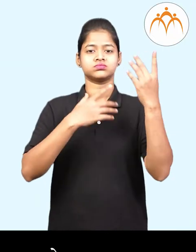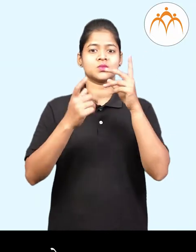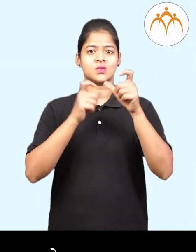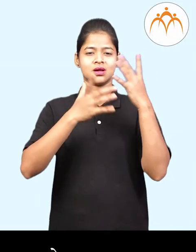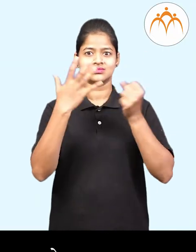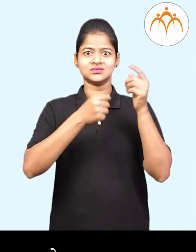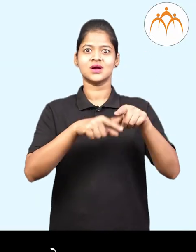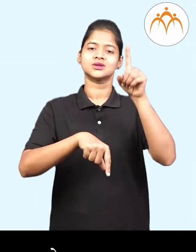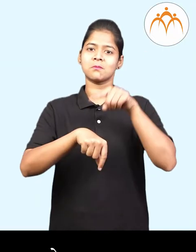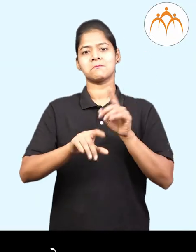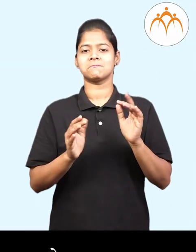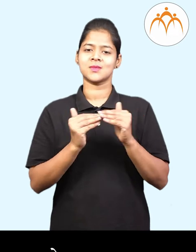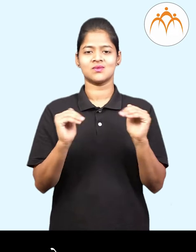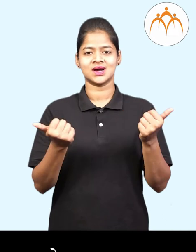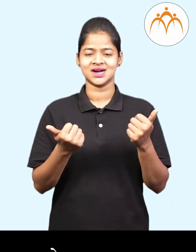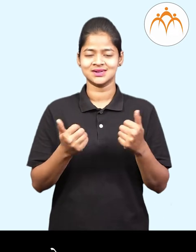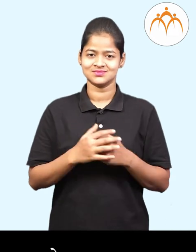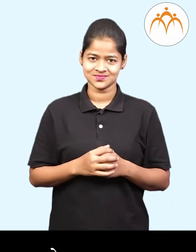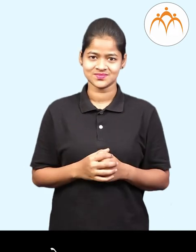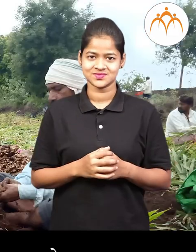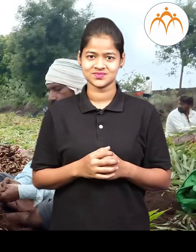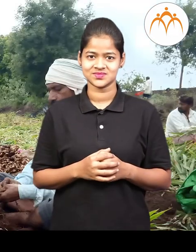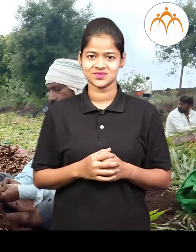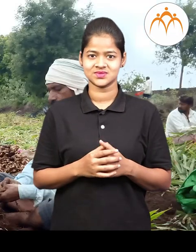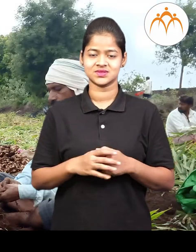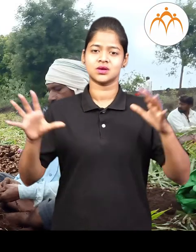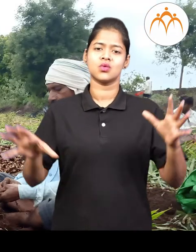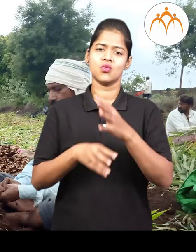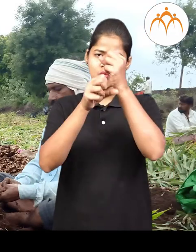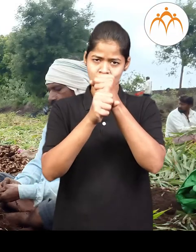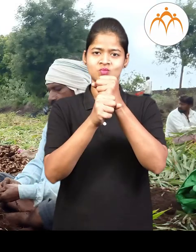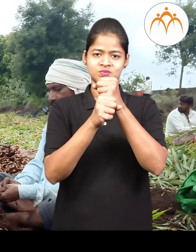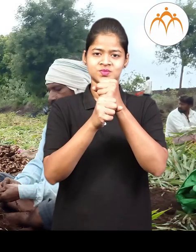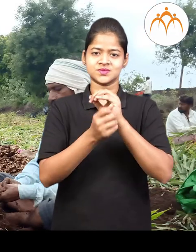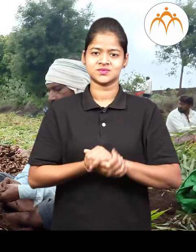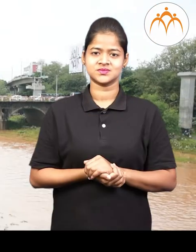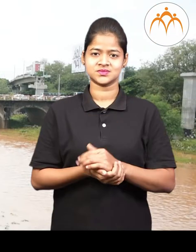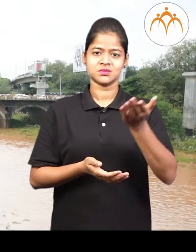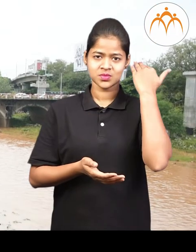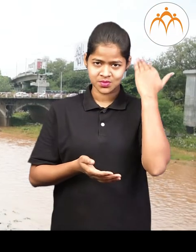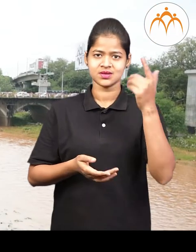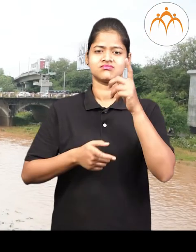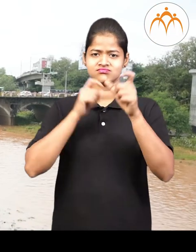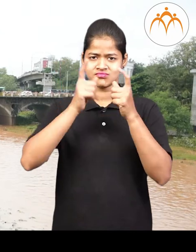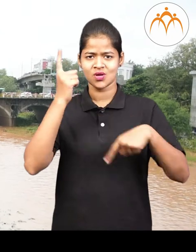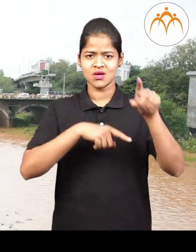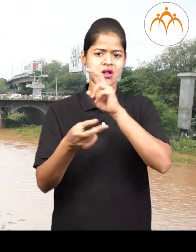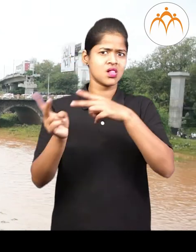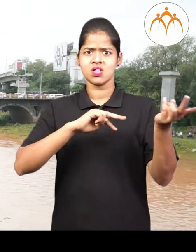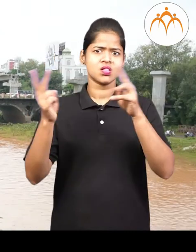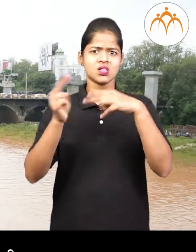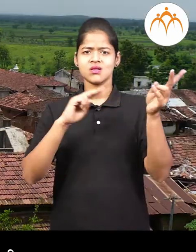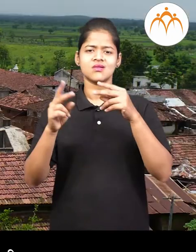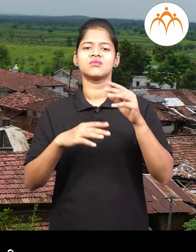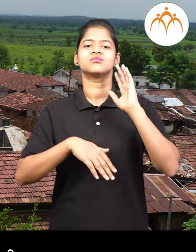फार पुर्वी मानुस भटके जीवन जगतोता पुडे शेतीचा शोद लागला, मानुस नदी काठी रहु